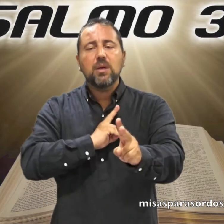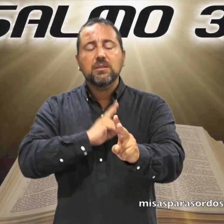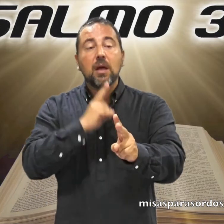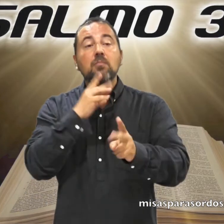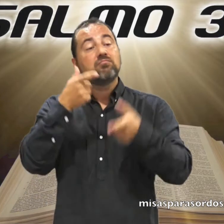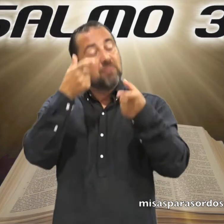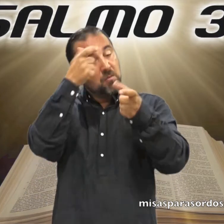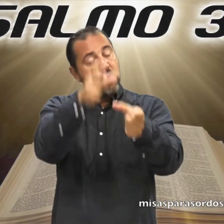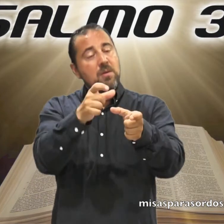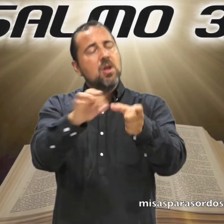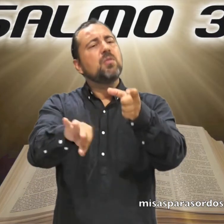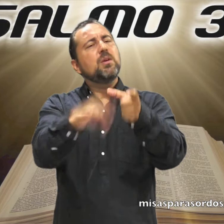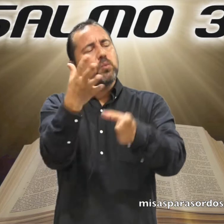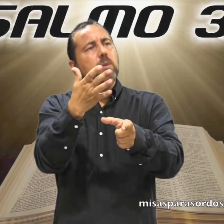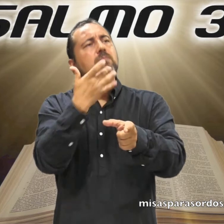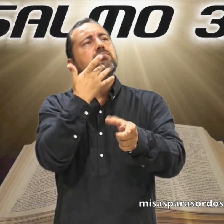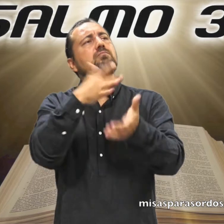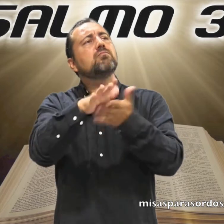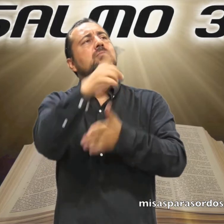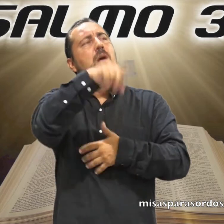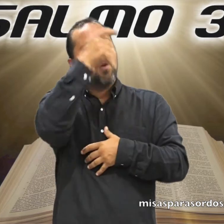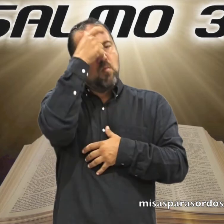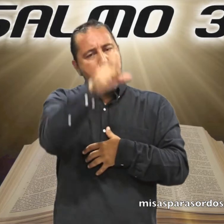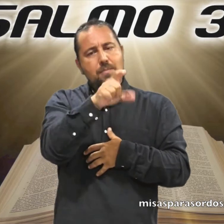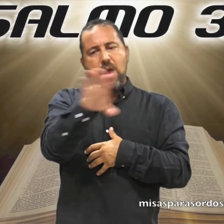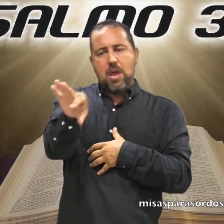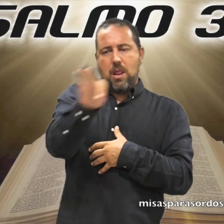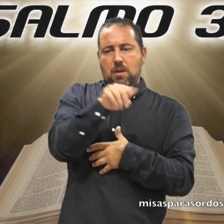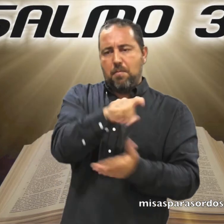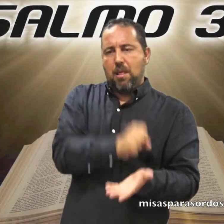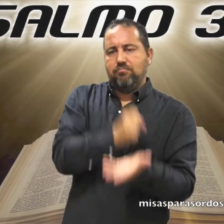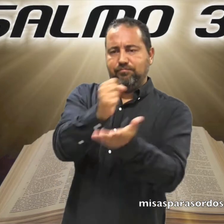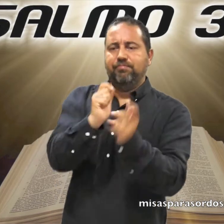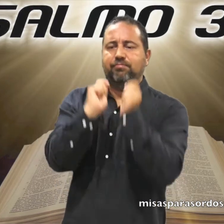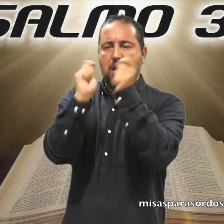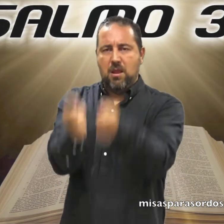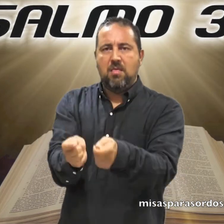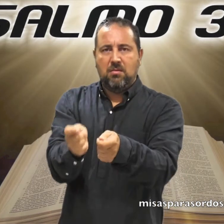Respondemos Dichoso el pueblo Que el Señor Se escogió como heredad